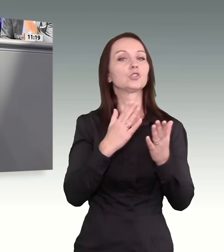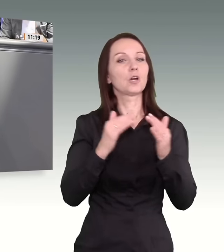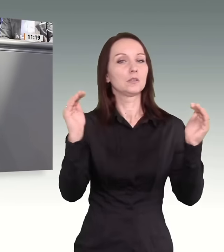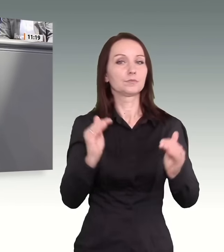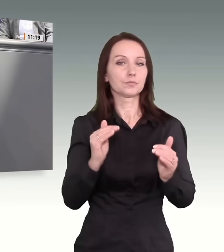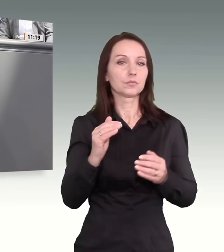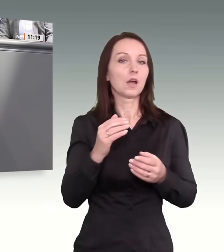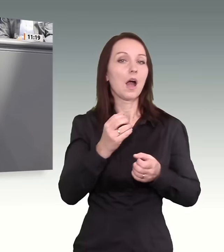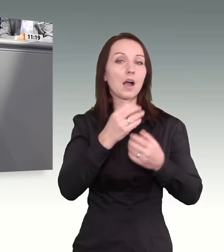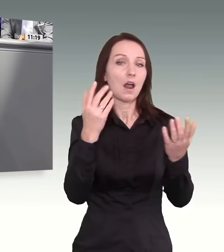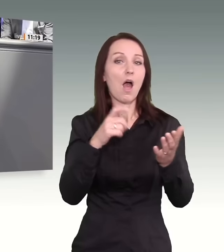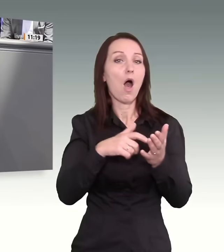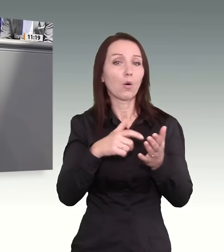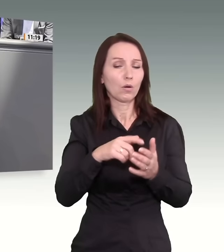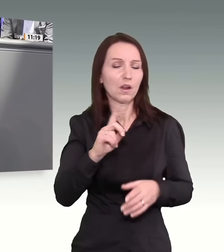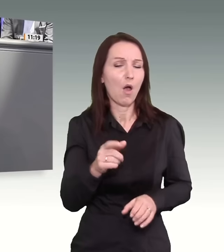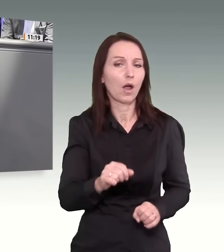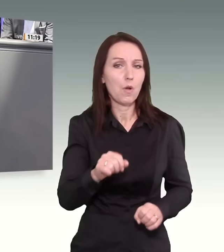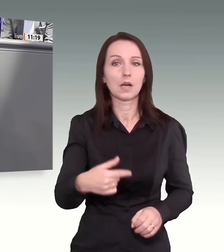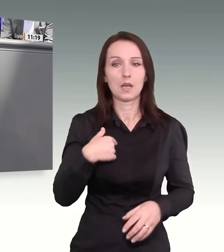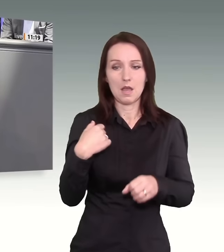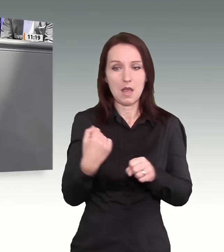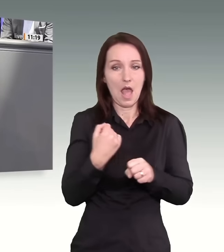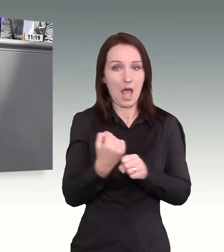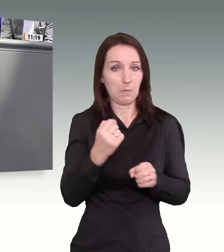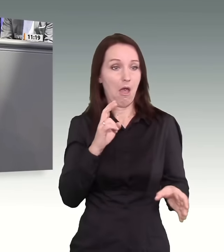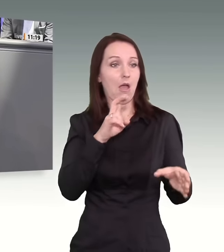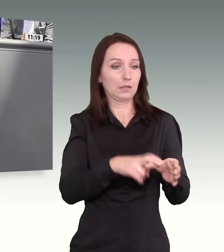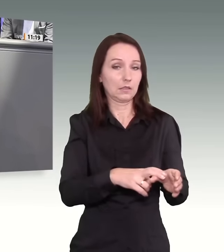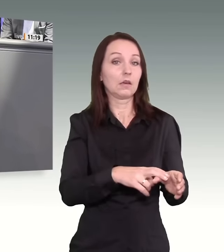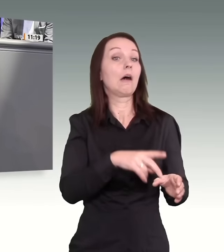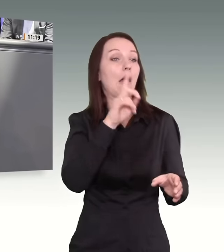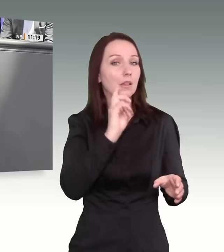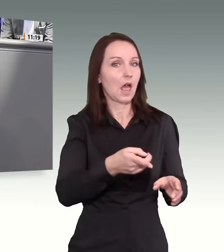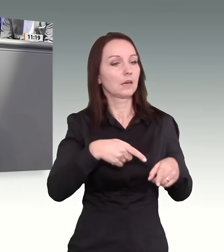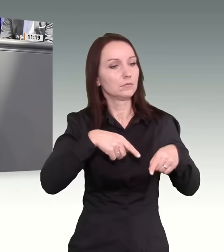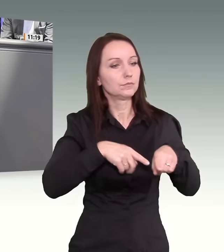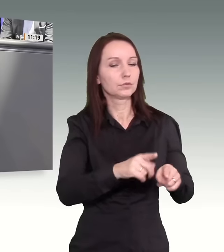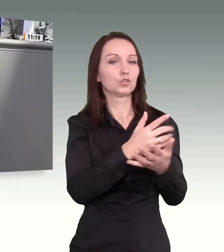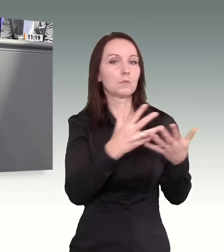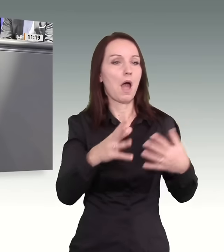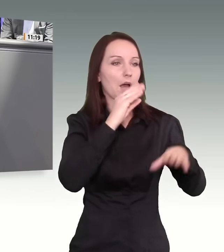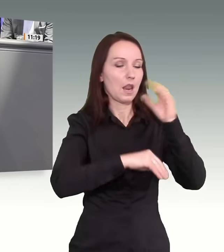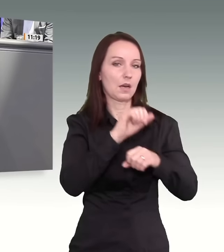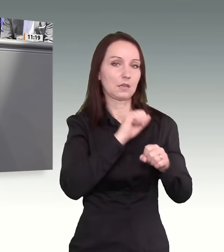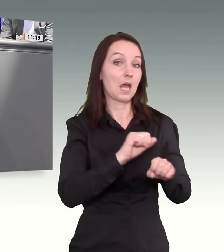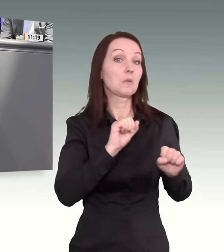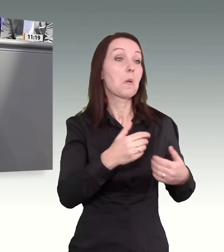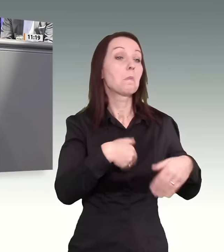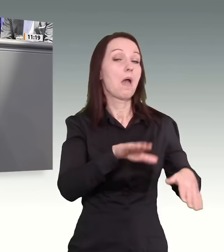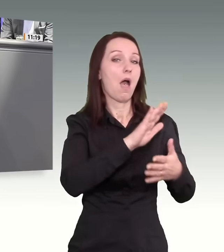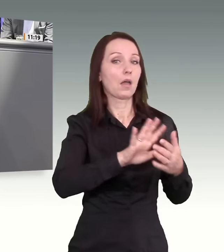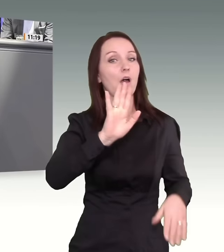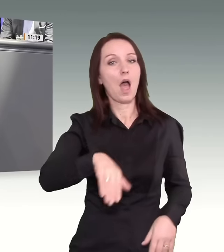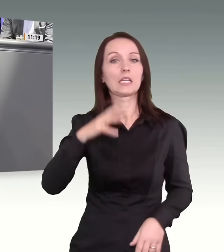der Arbeit die Sprache zu erlernen, vielleicht sogar leichter als in einem theoretischen Sprachkurs. Auch das ist eine Maßnahme,